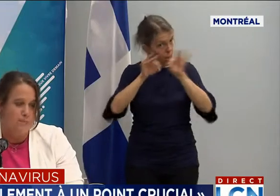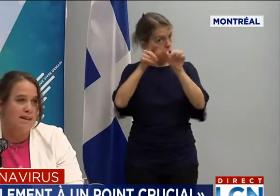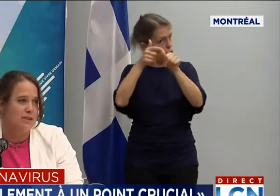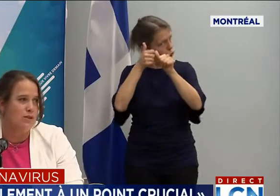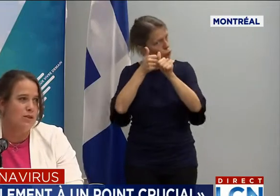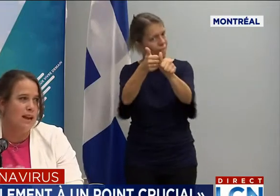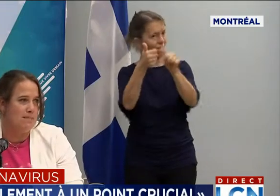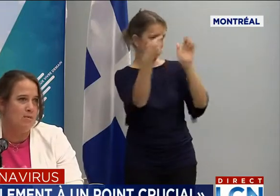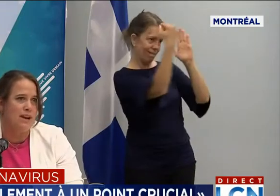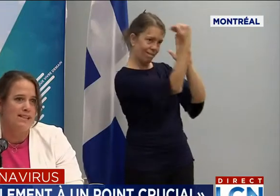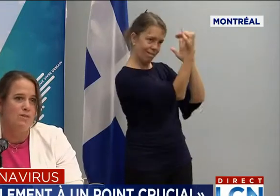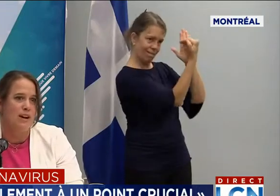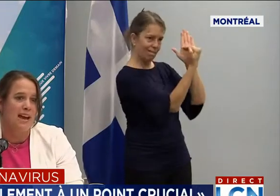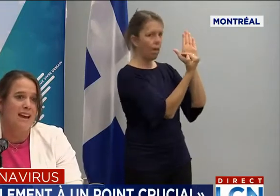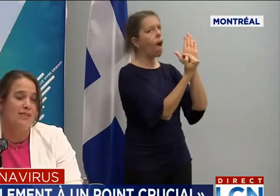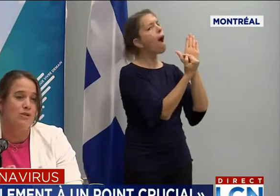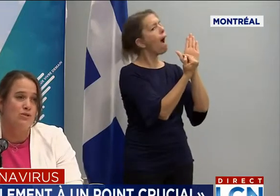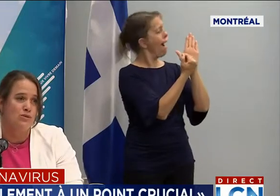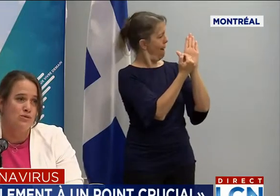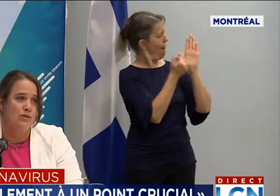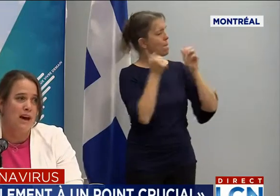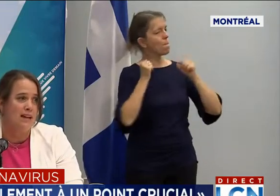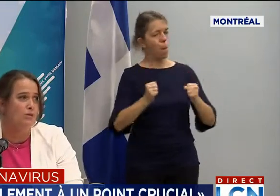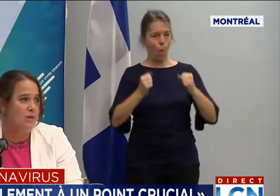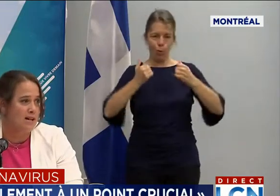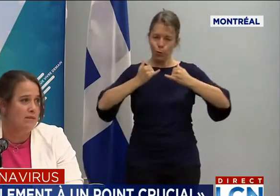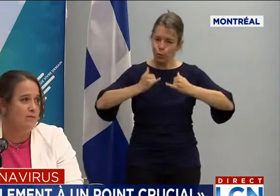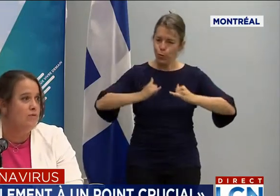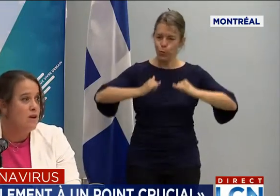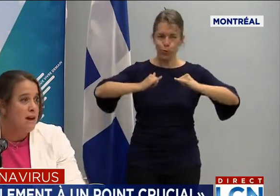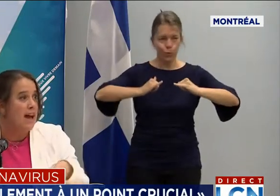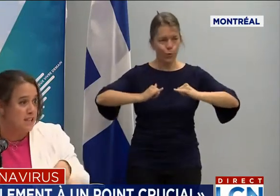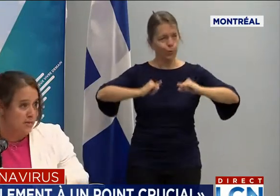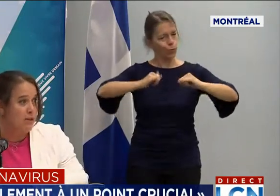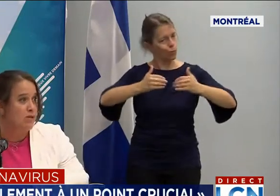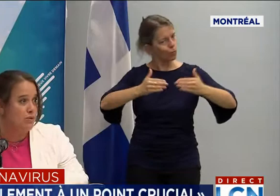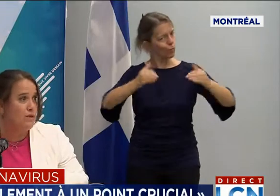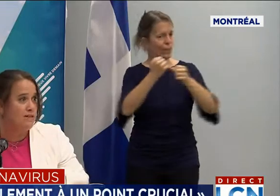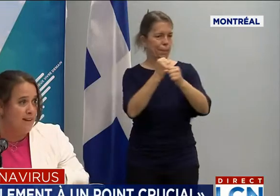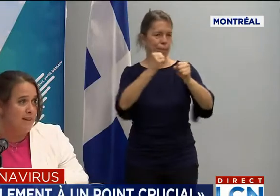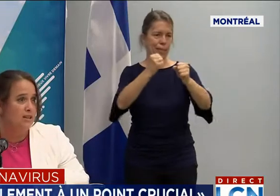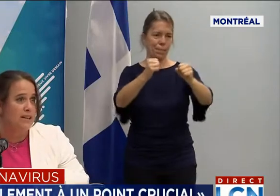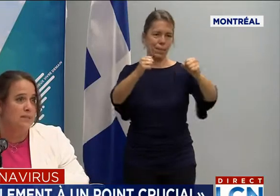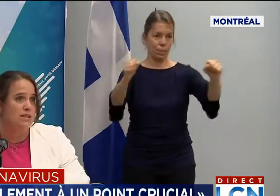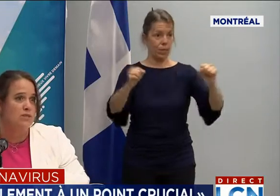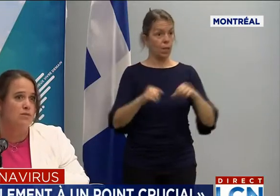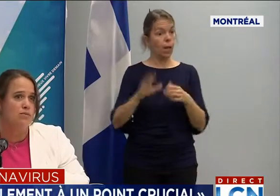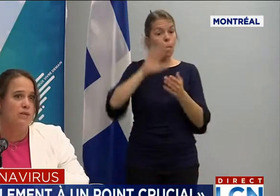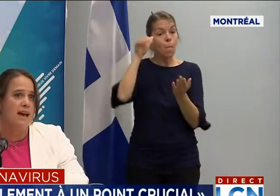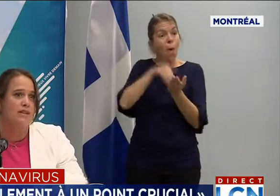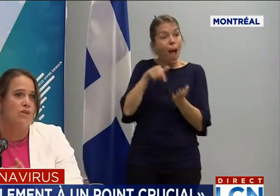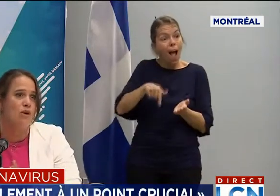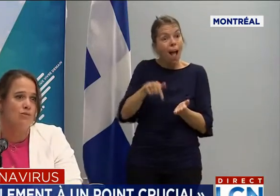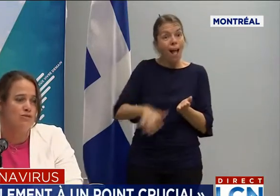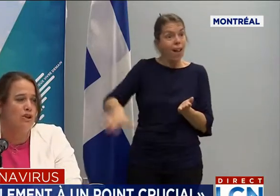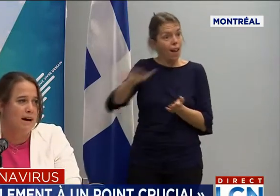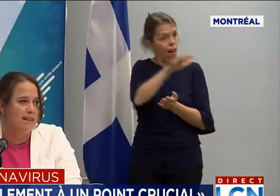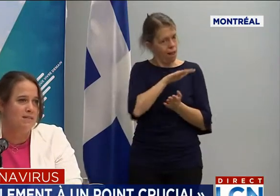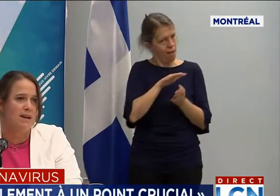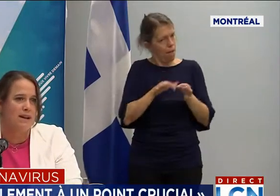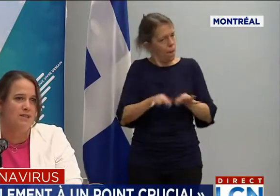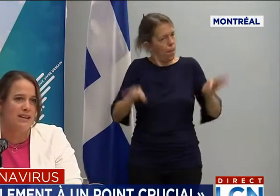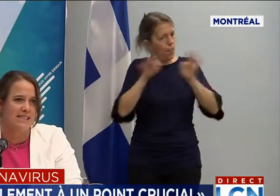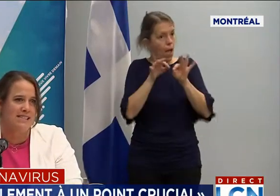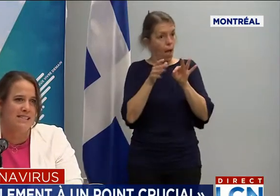Je pense que la population montréalaise a su être au rendez-vous à chaque fois qu'on a eu des vagues de transmission communautaire, donc on vous